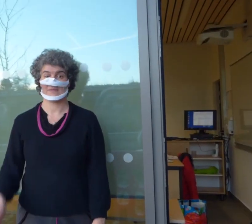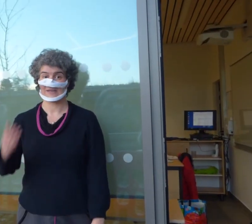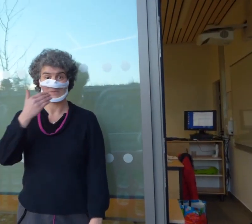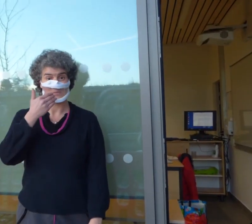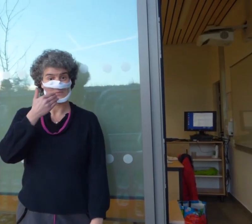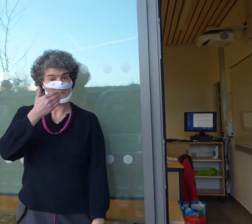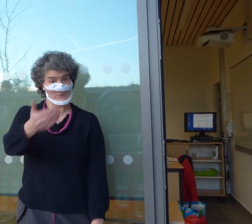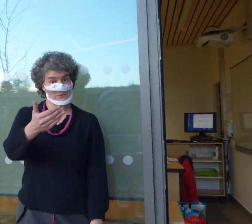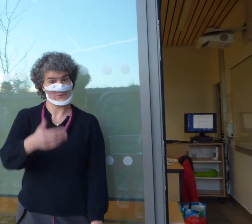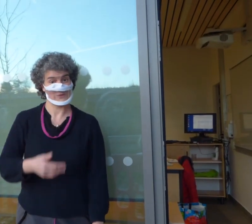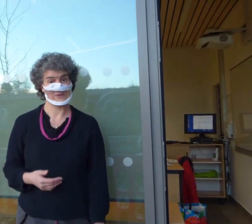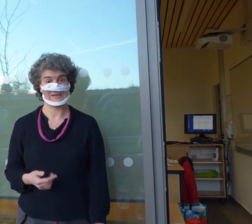Bonjour.